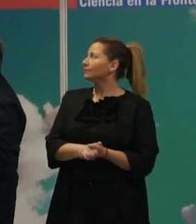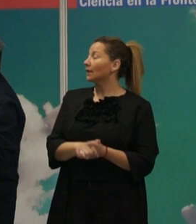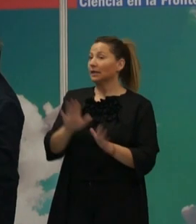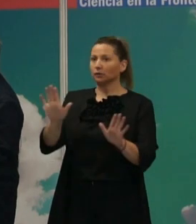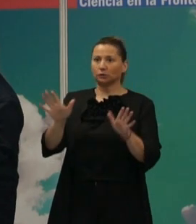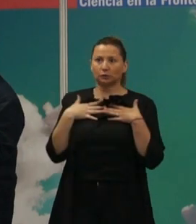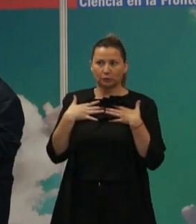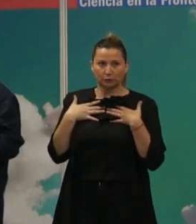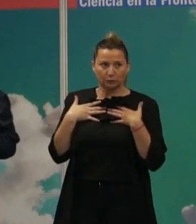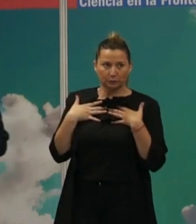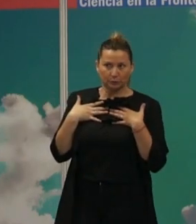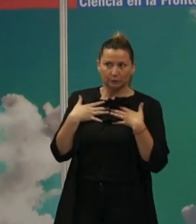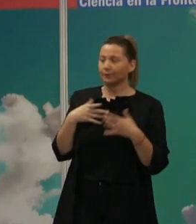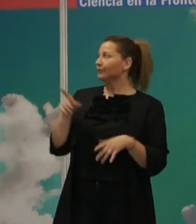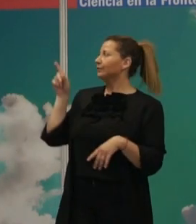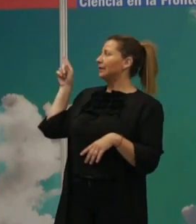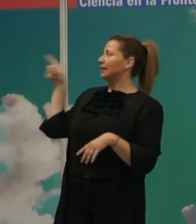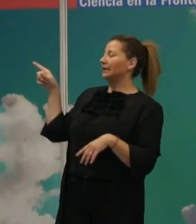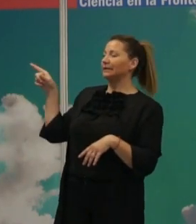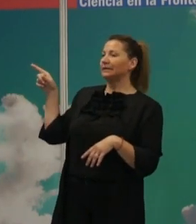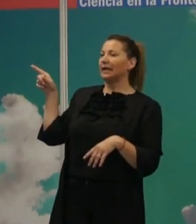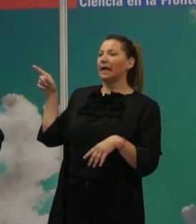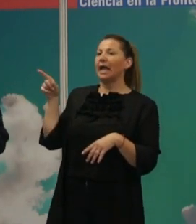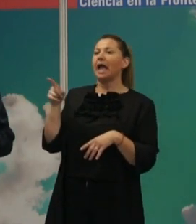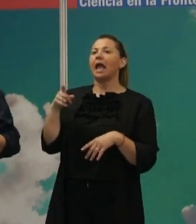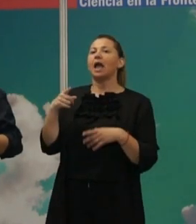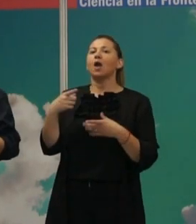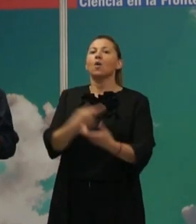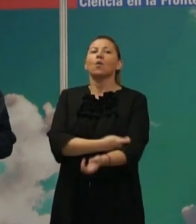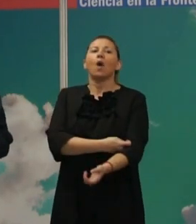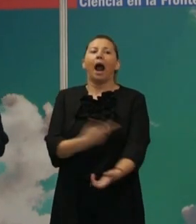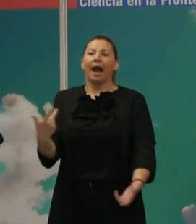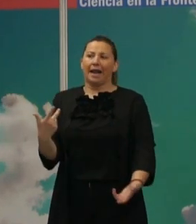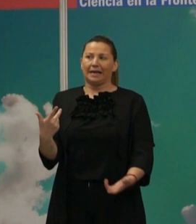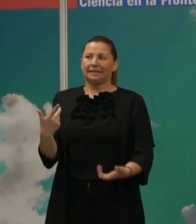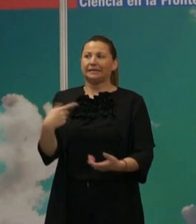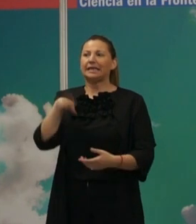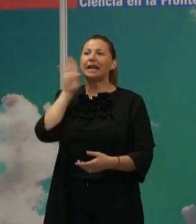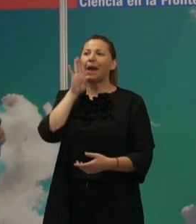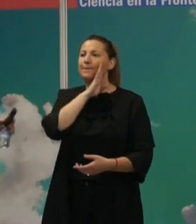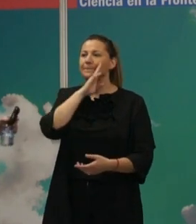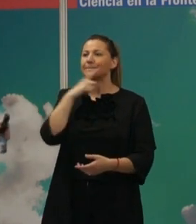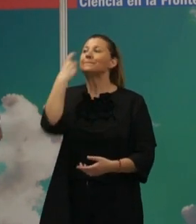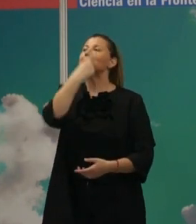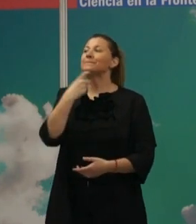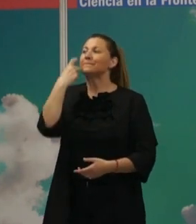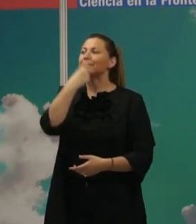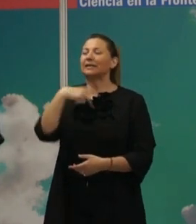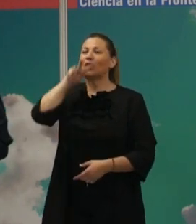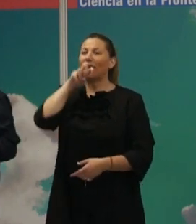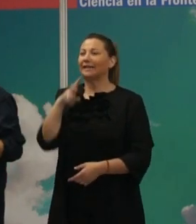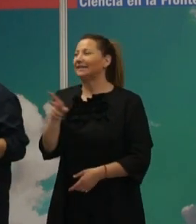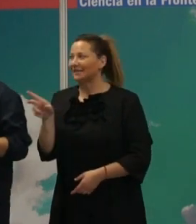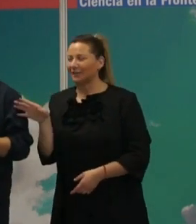llevar grandes sorpresas. Este es un análisis que te da información genética de la madre. Se llama análisis mitocondrial, un poco complicado.